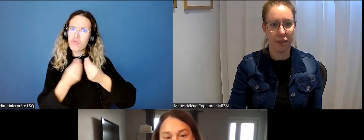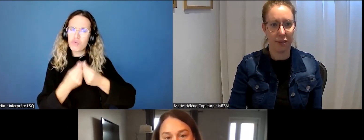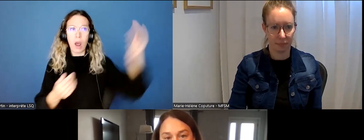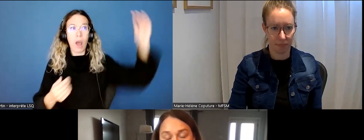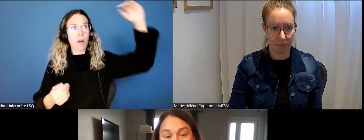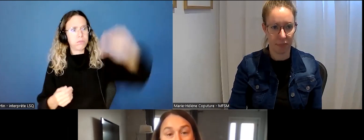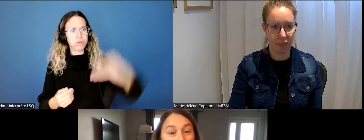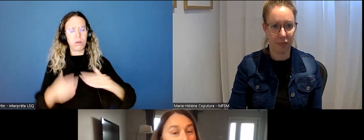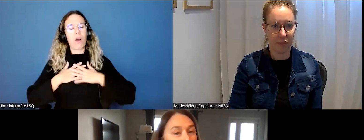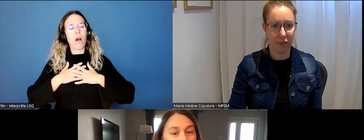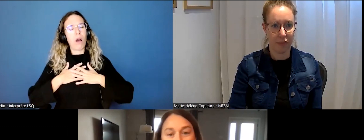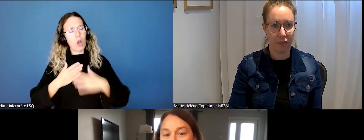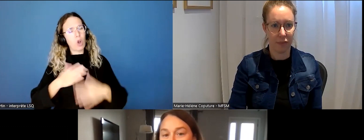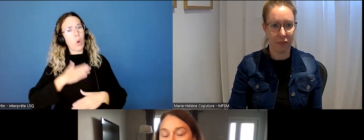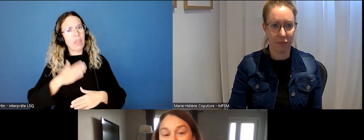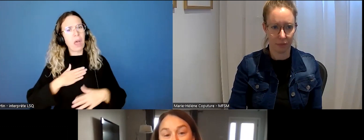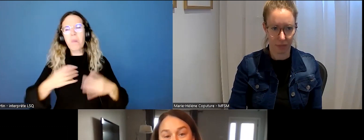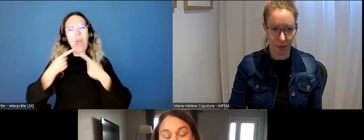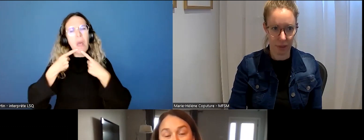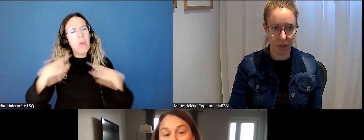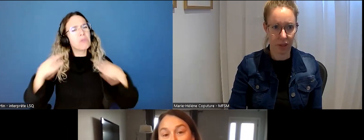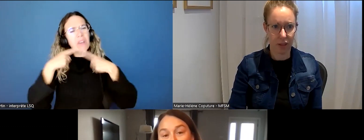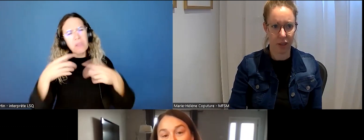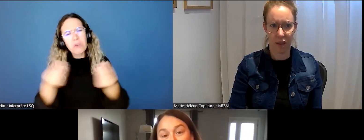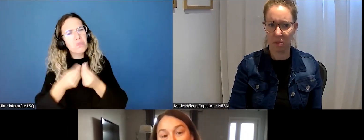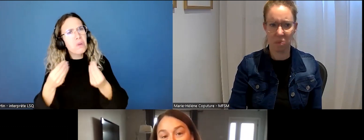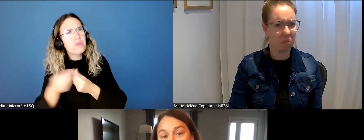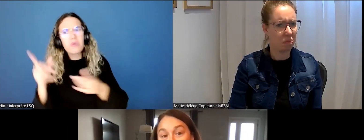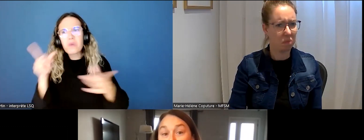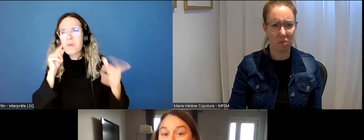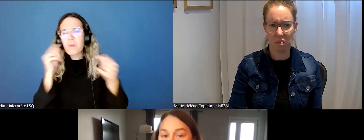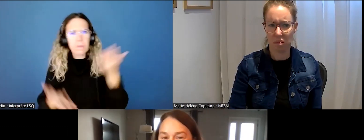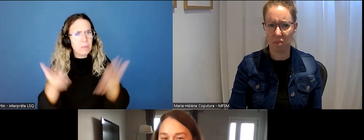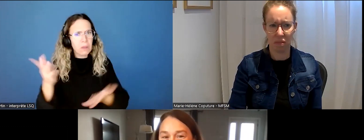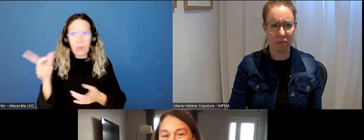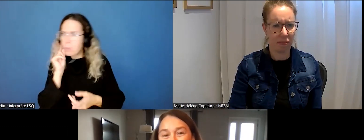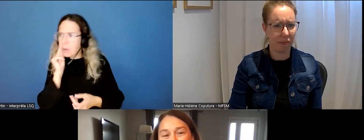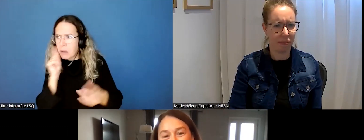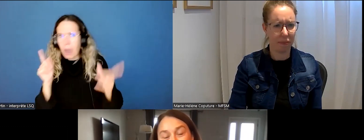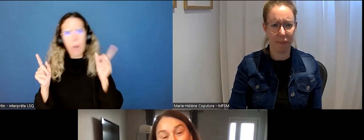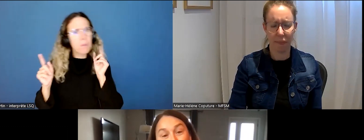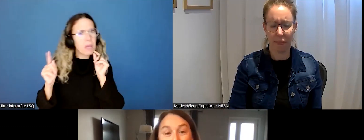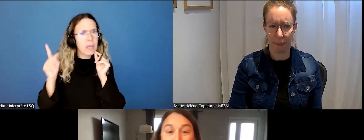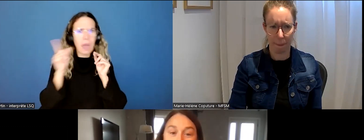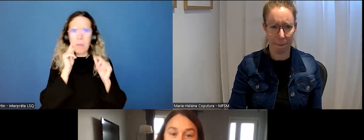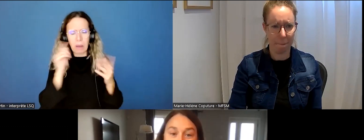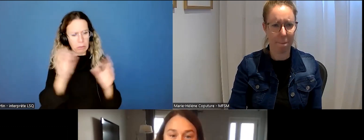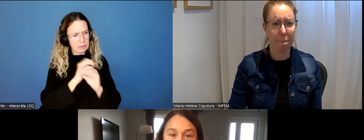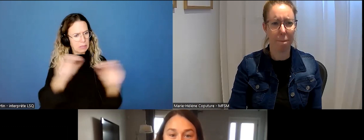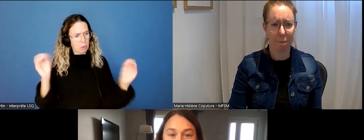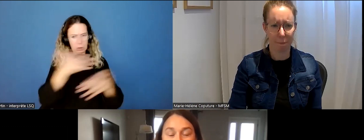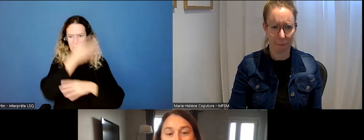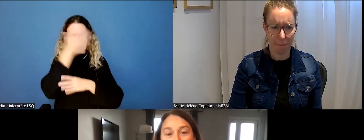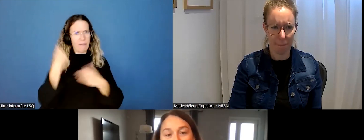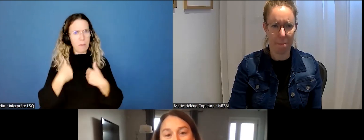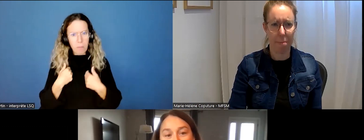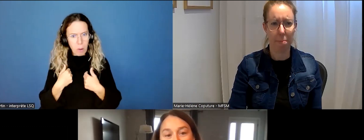de cette diminution-là. On n'en parlait pas beaucoup. Ceci dit, il en a peut-être beaucoup qu'on n'a pas su, qu'on n pas pu compter.